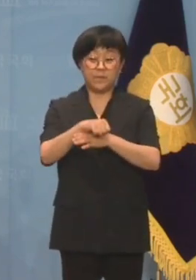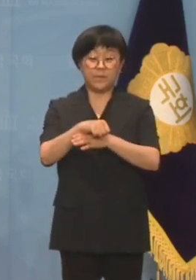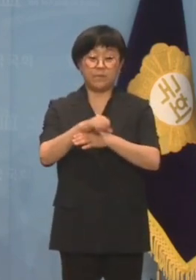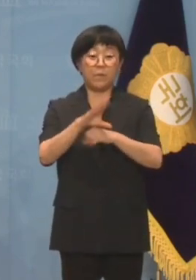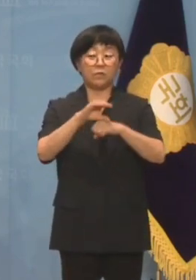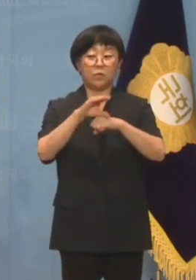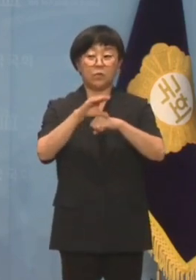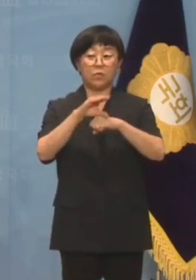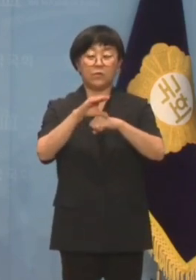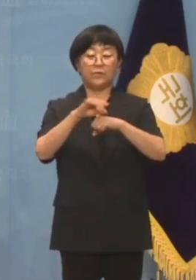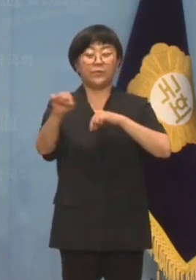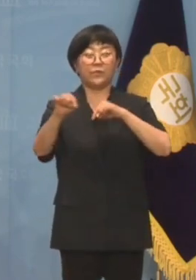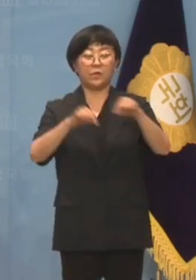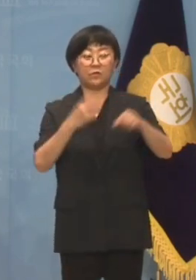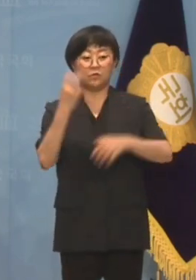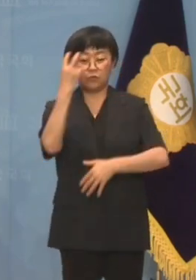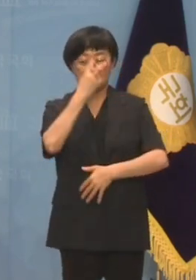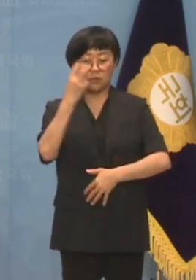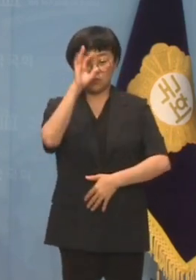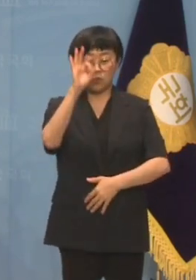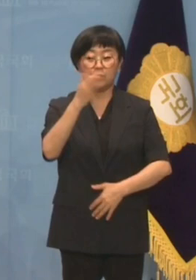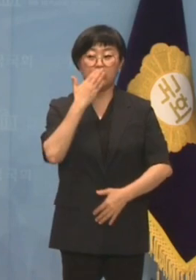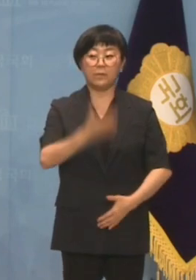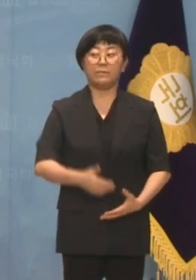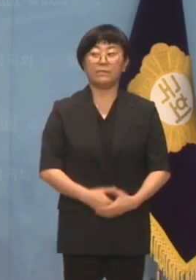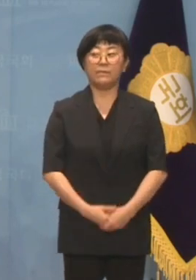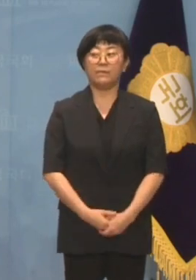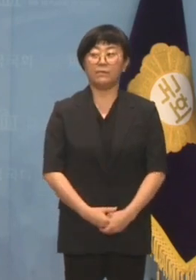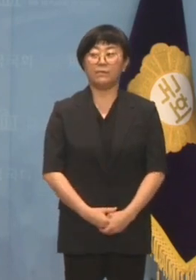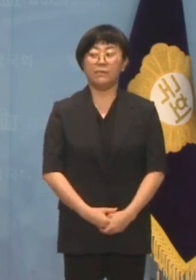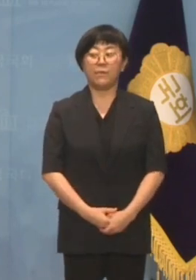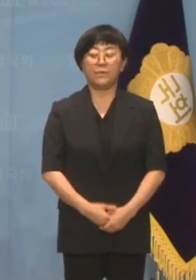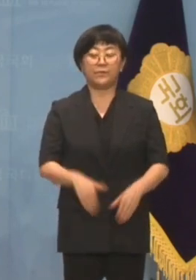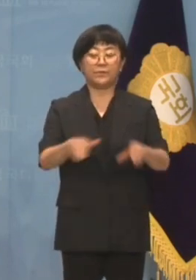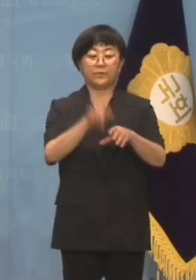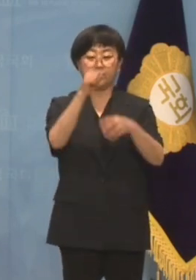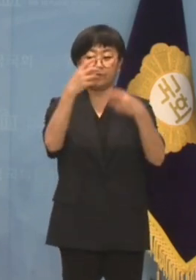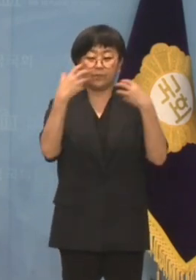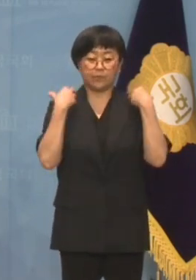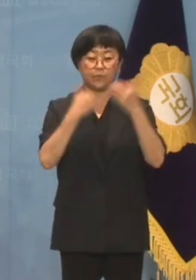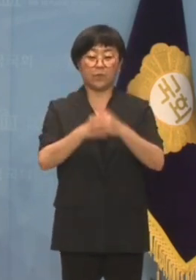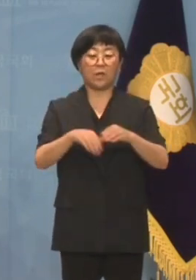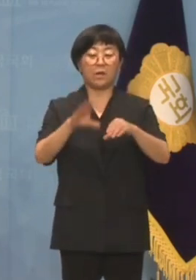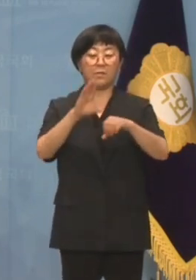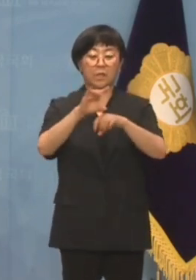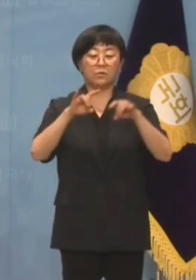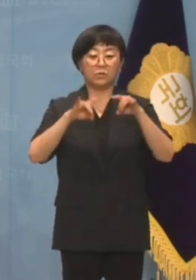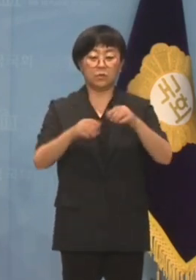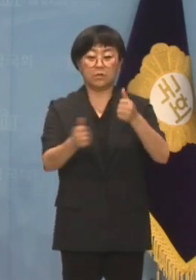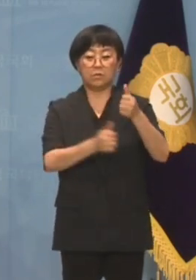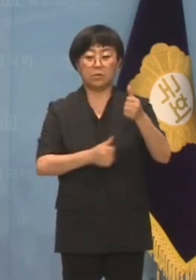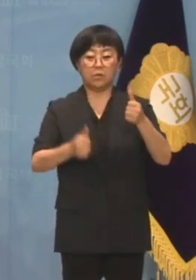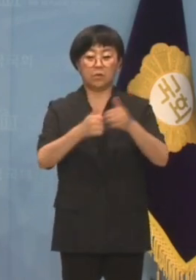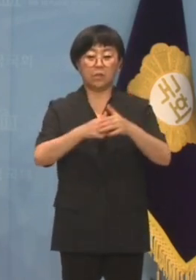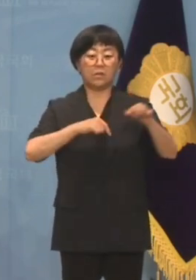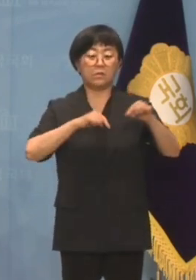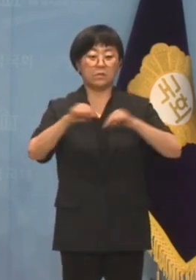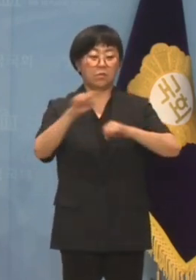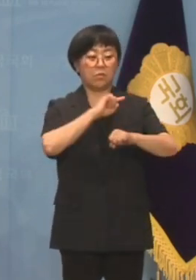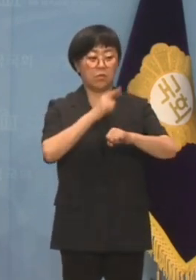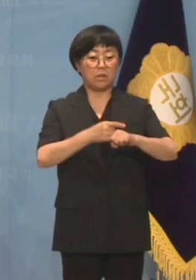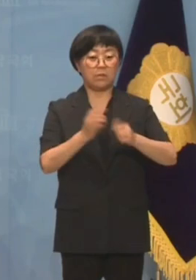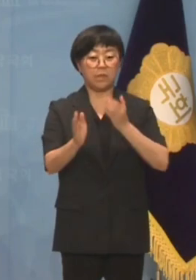정치 수사로 보이는가 봅니다. 문재인 정부의 방송통신위원회는 정권의